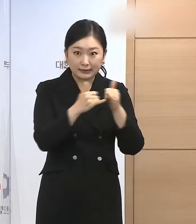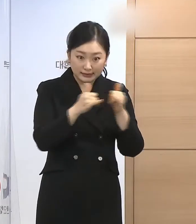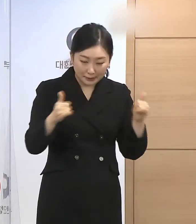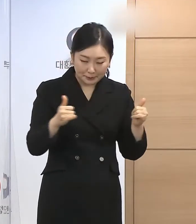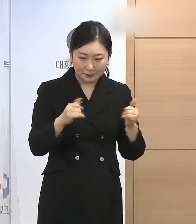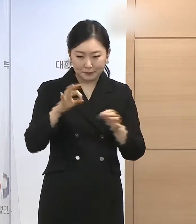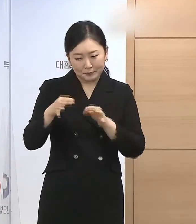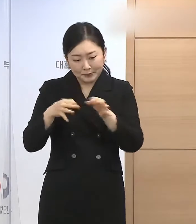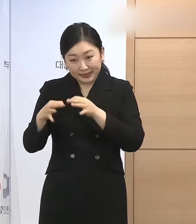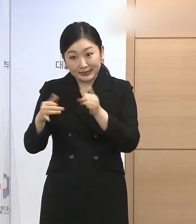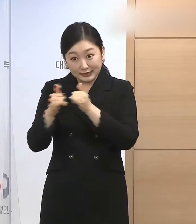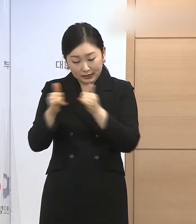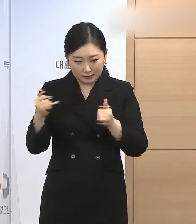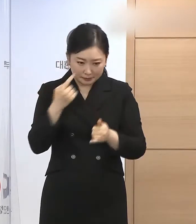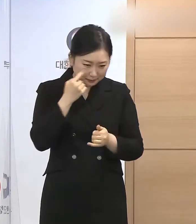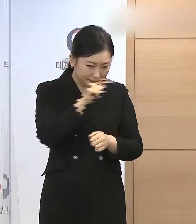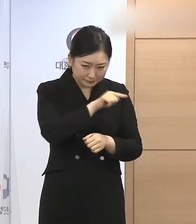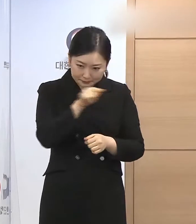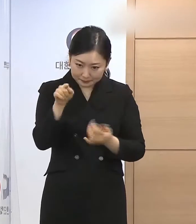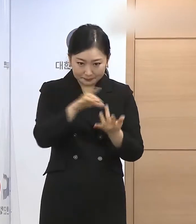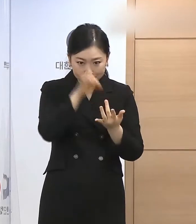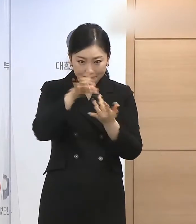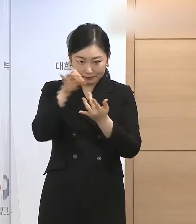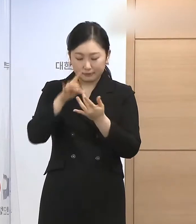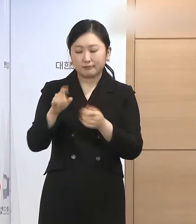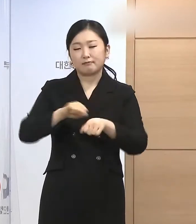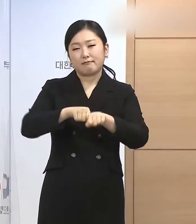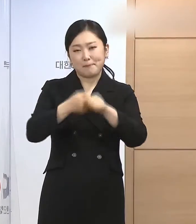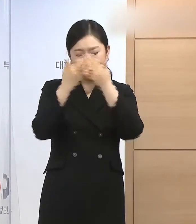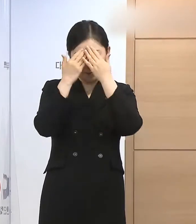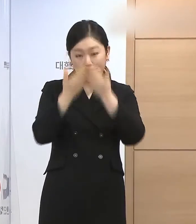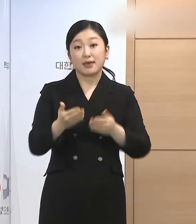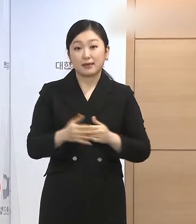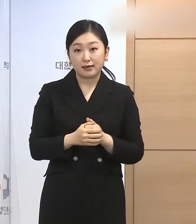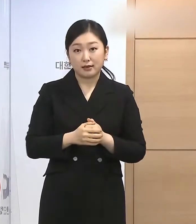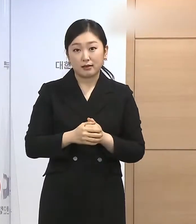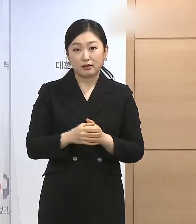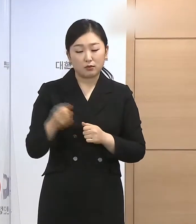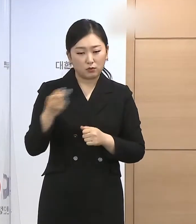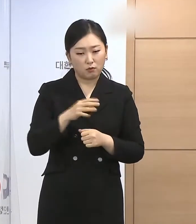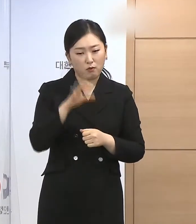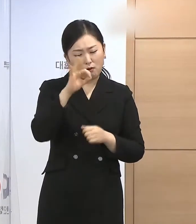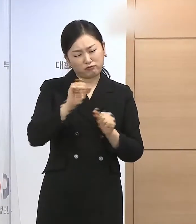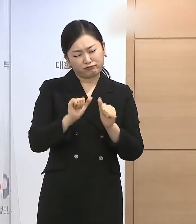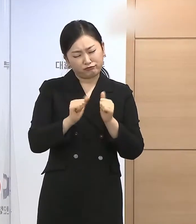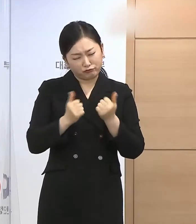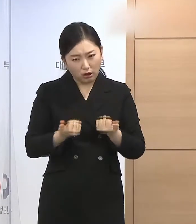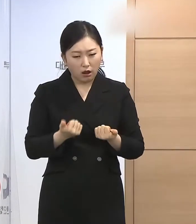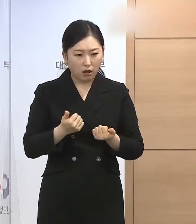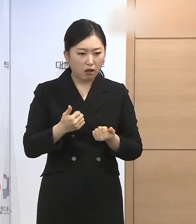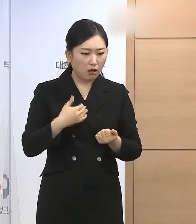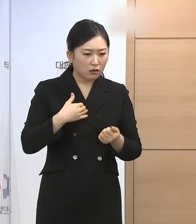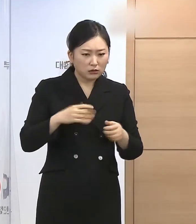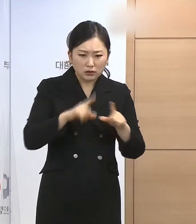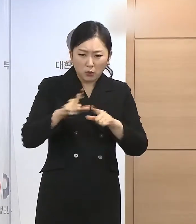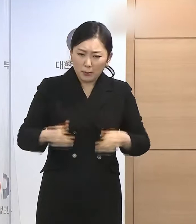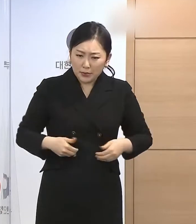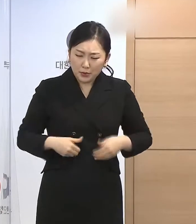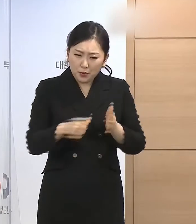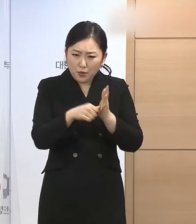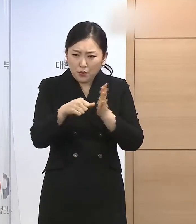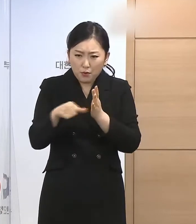적극적으로 발굴하여 사면하고 생활고로 인해 생필품 등을 훔치다가 적발된